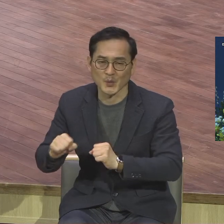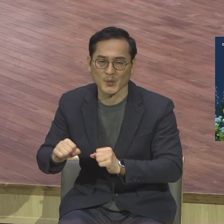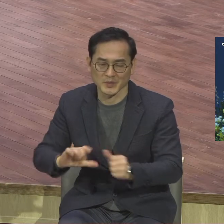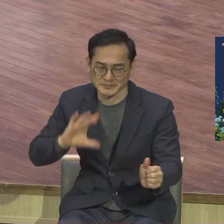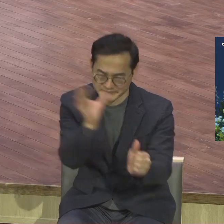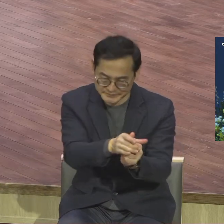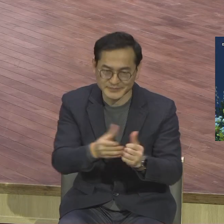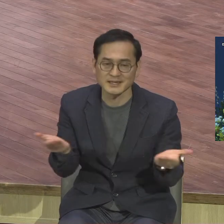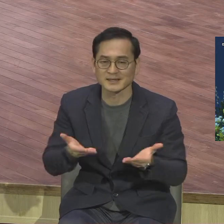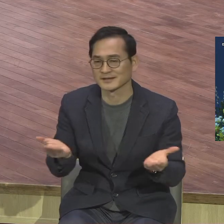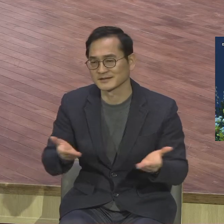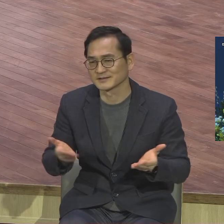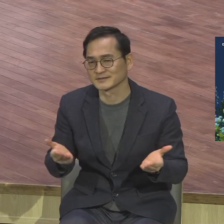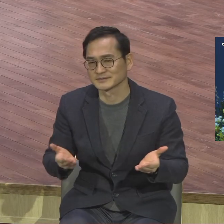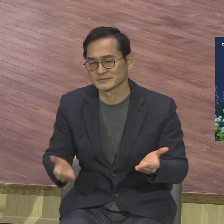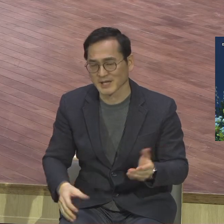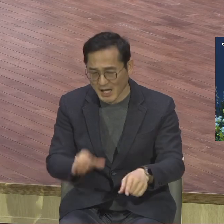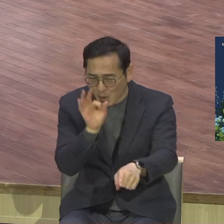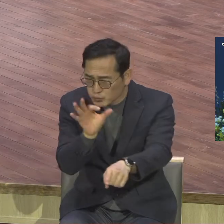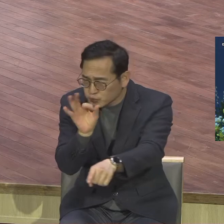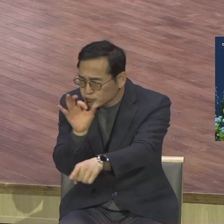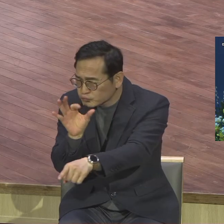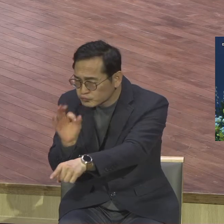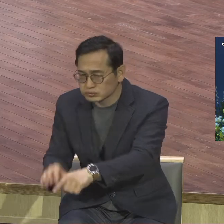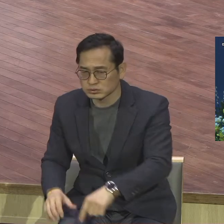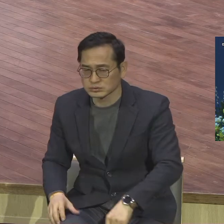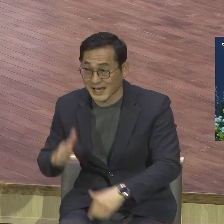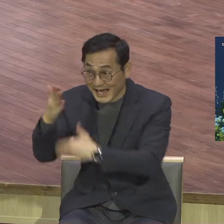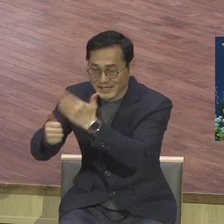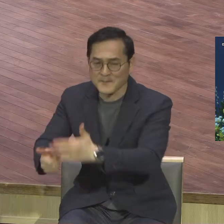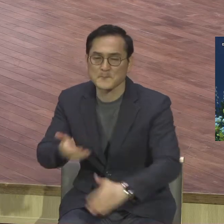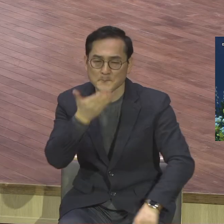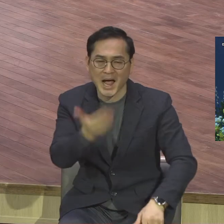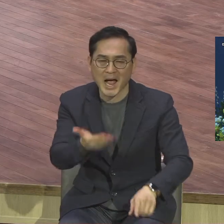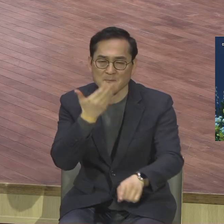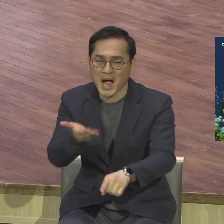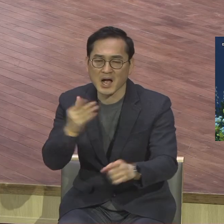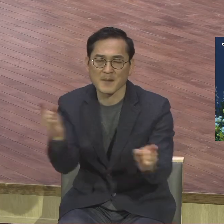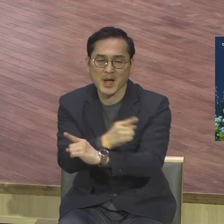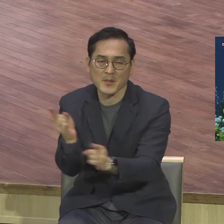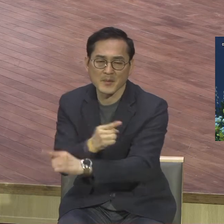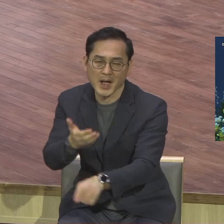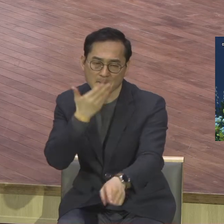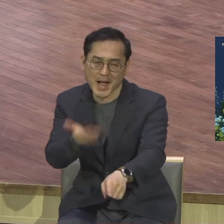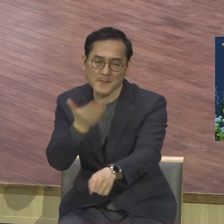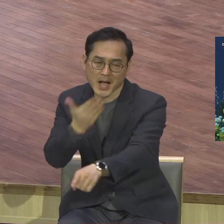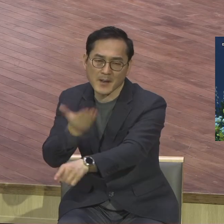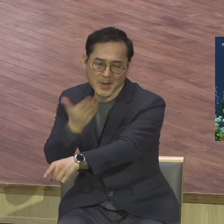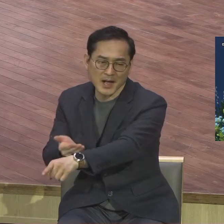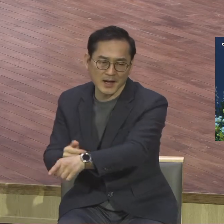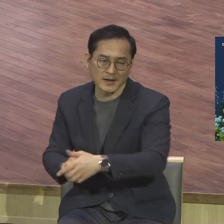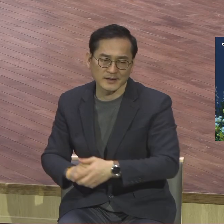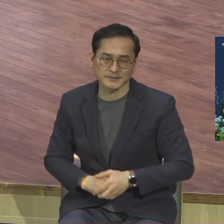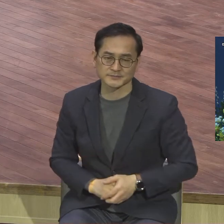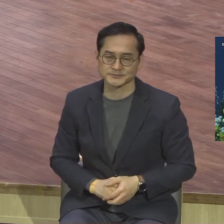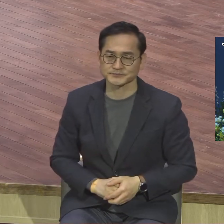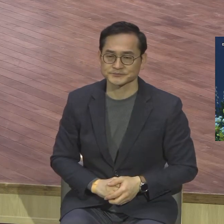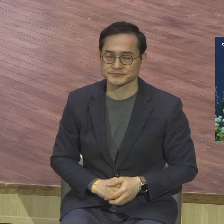불가능을 절대 가능으로 만드시는 응답의 하나님이시다 특별히 하나님의 자녀를